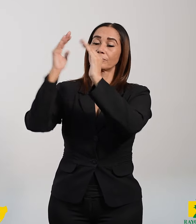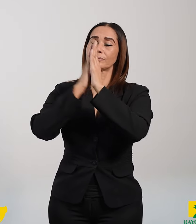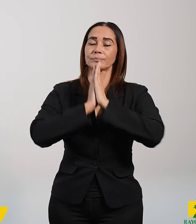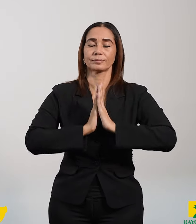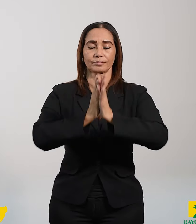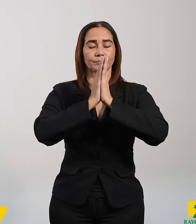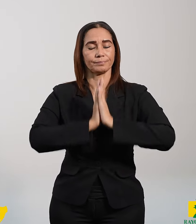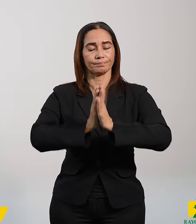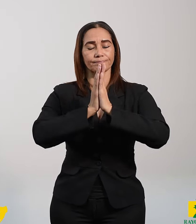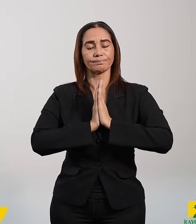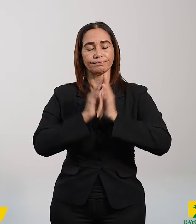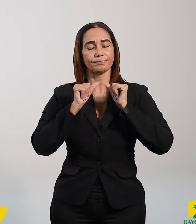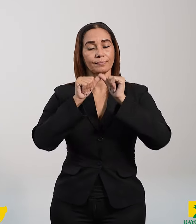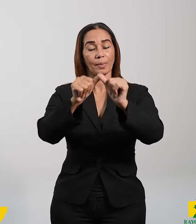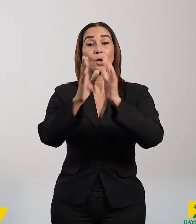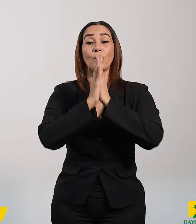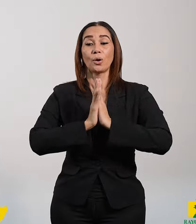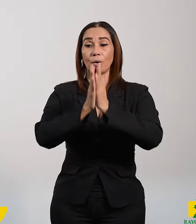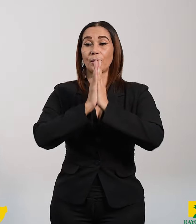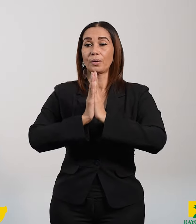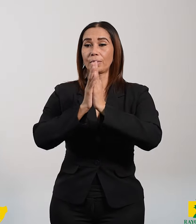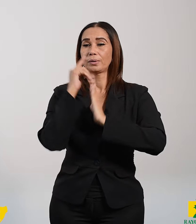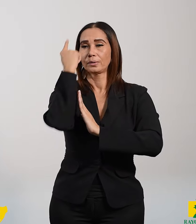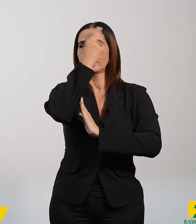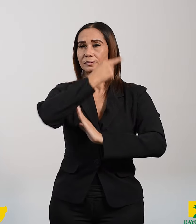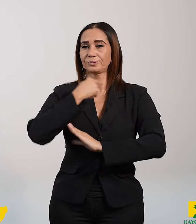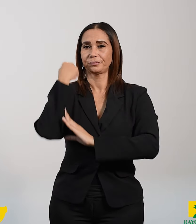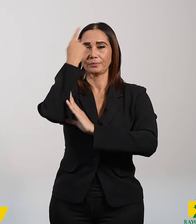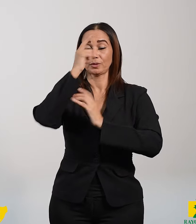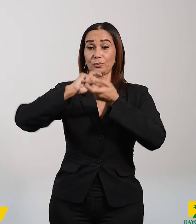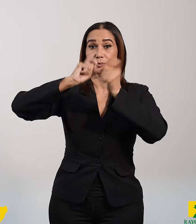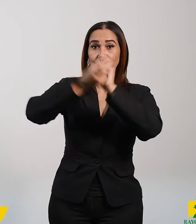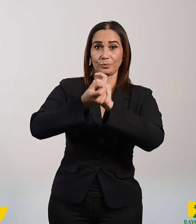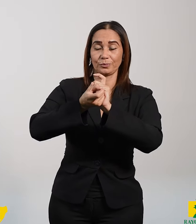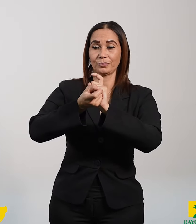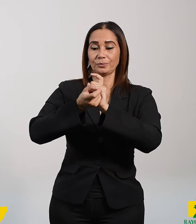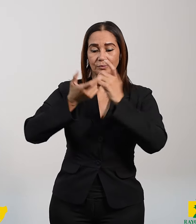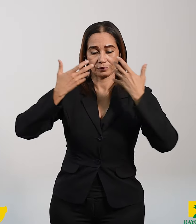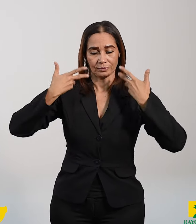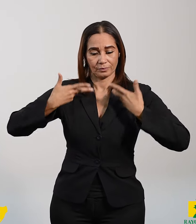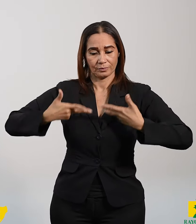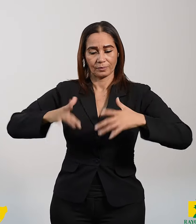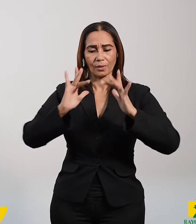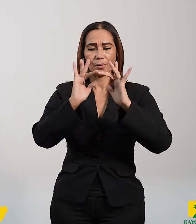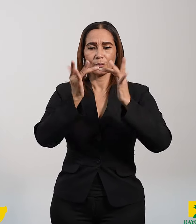Y mientras oraba, el aspecto de su rostro cambió. Sus vestidos brillaban de blanco.